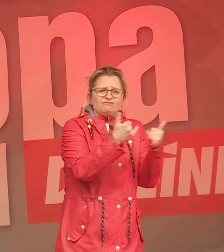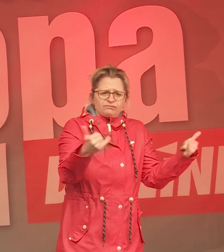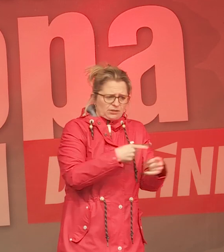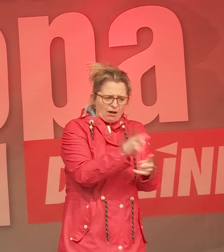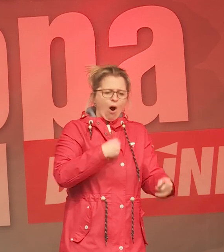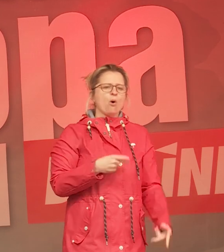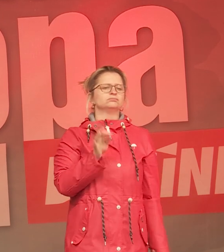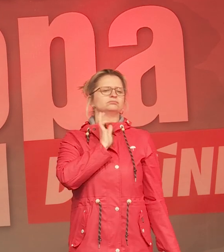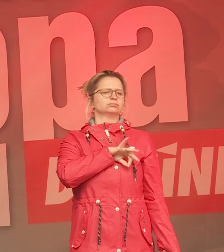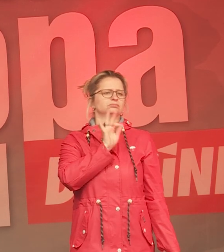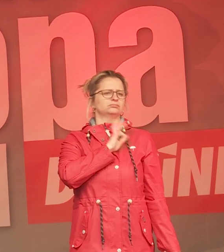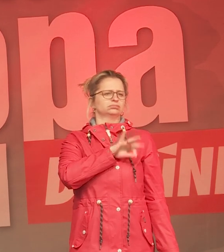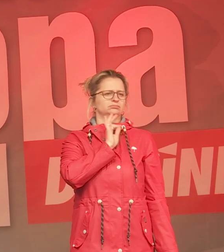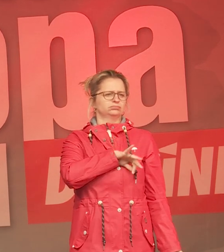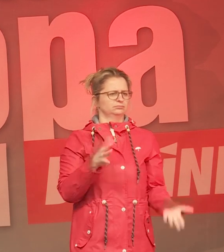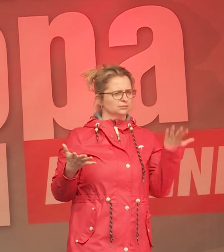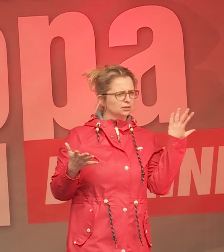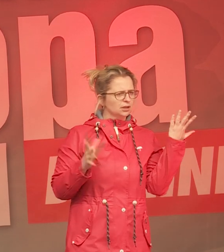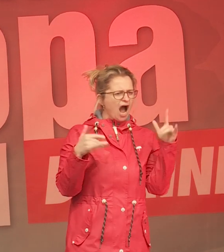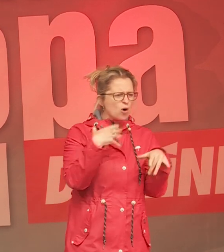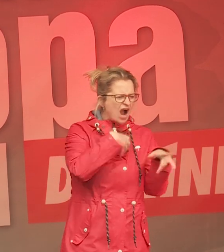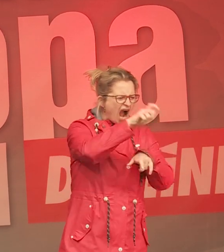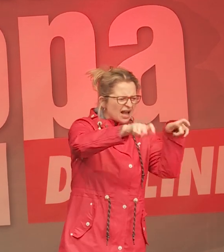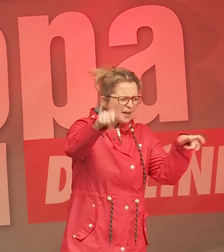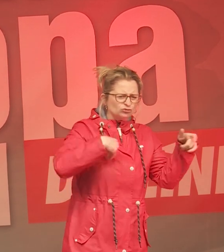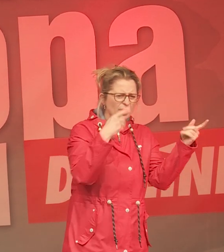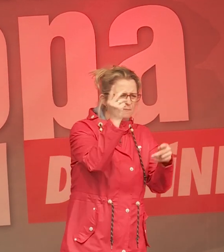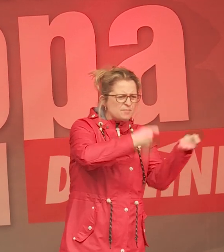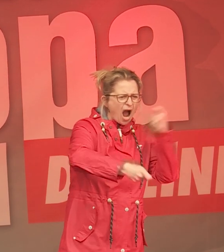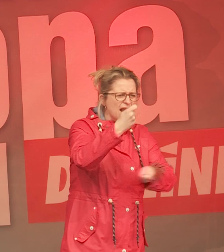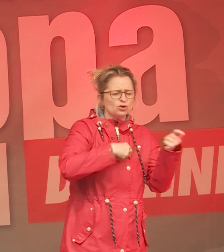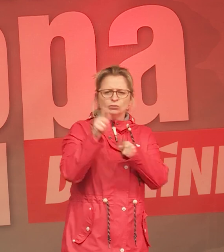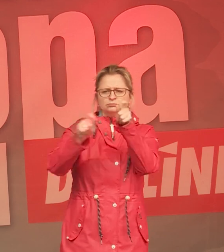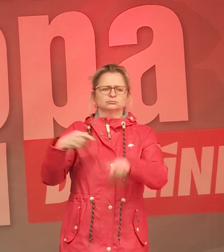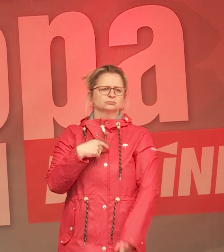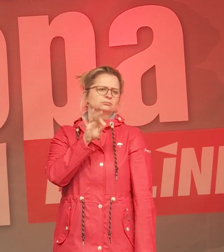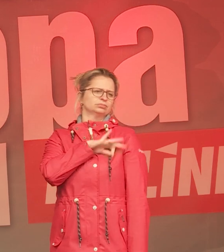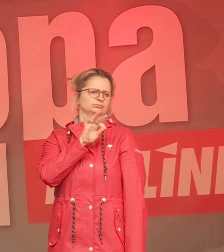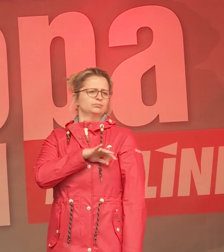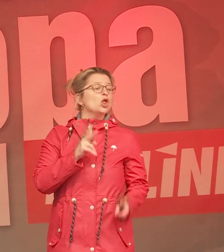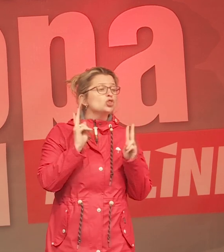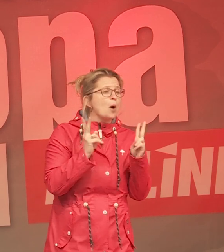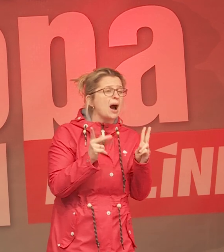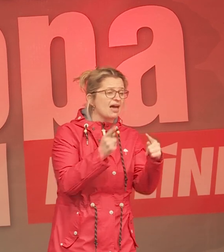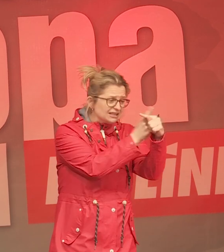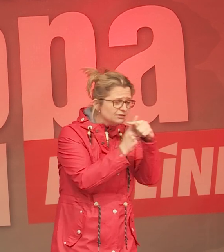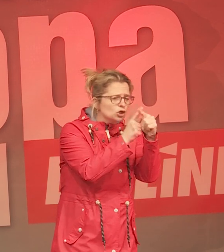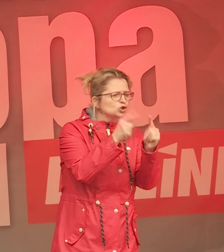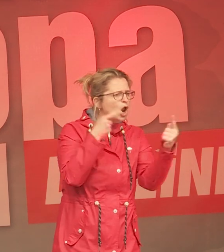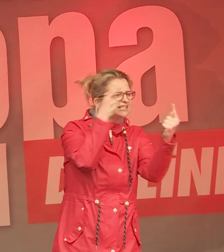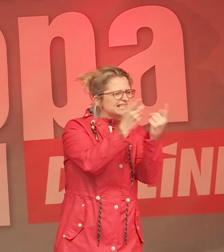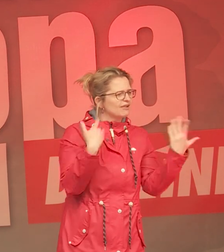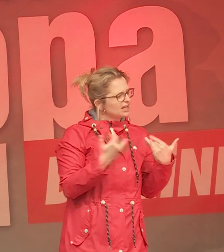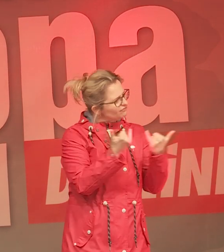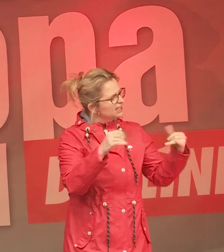Reibach gemacht mit der Behandlung von Kranken, die sich eigentlich darum drehen müsste, was kann ich am besten tun, damit